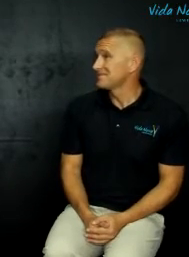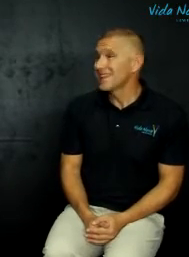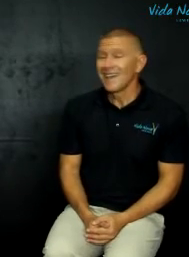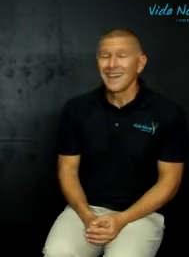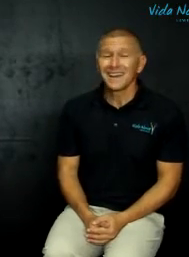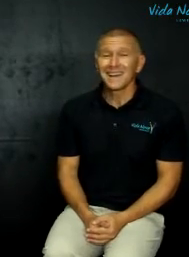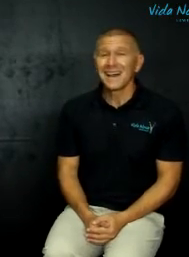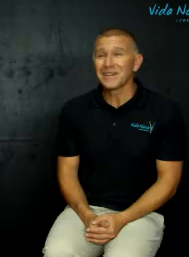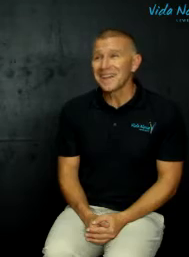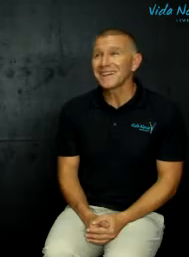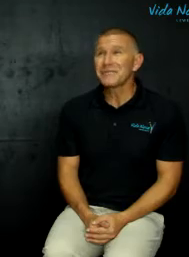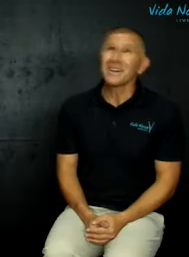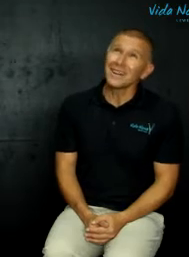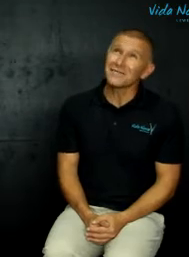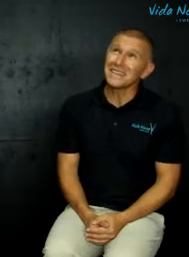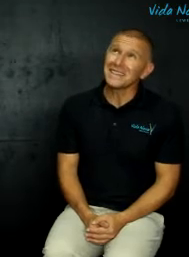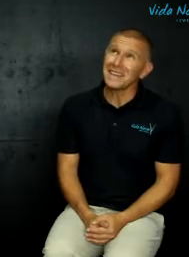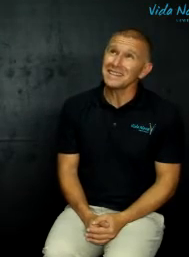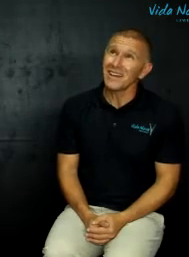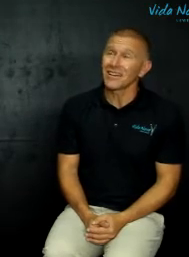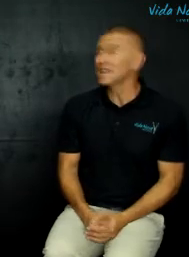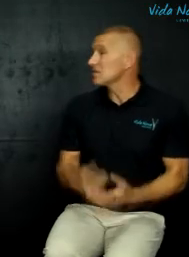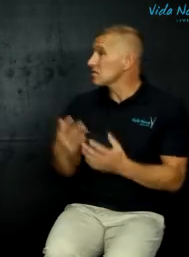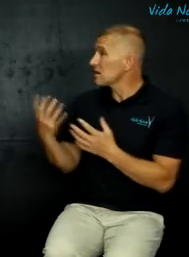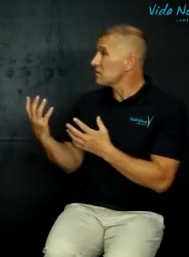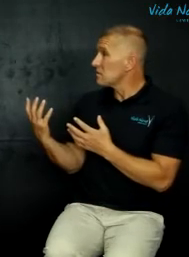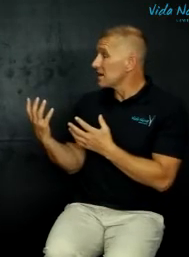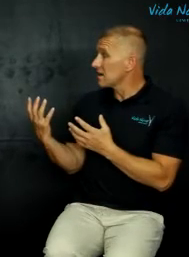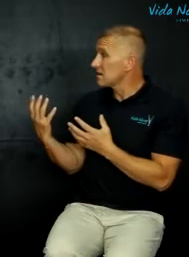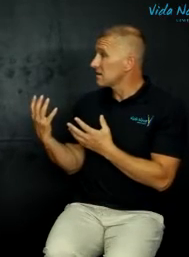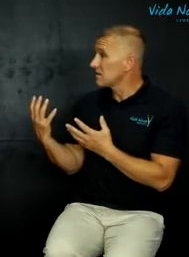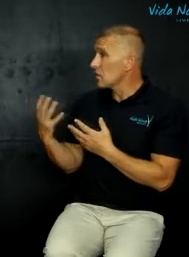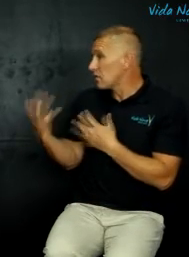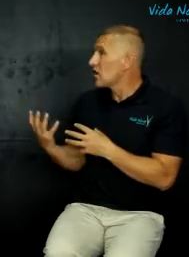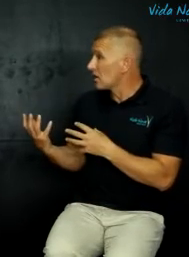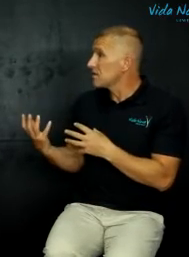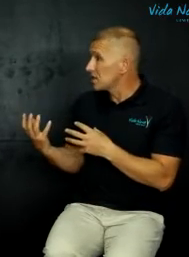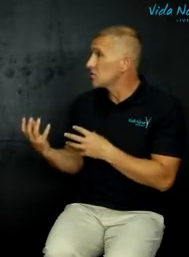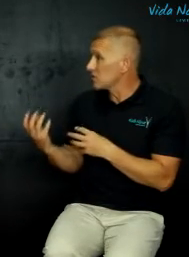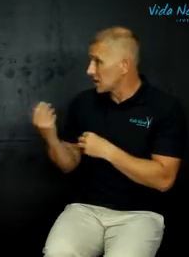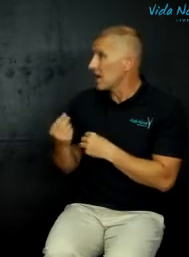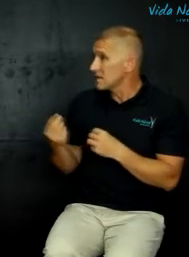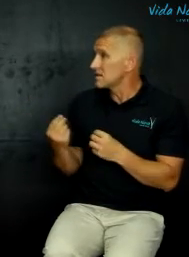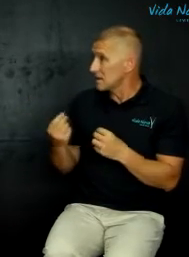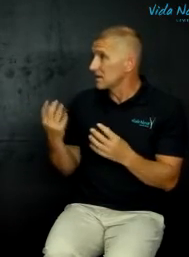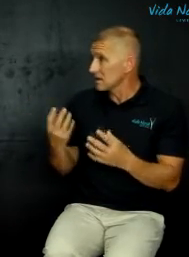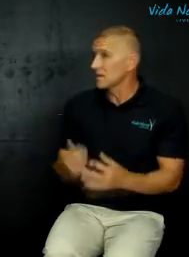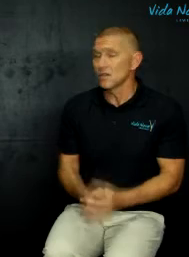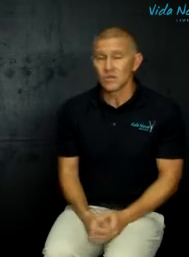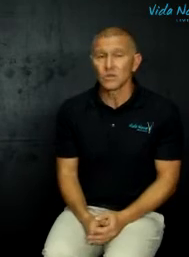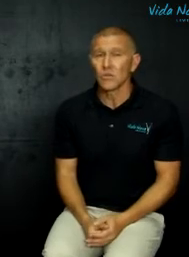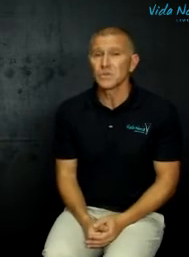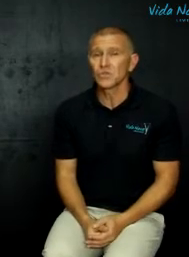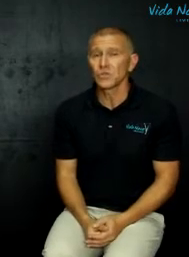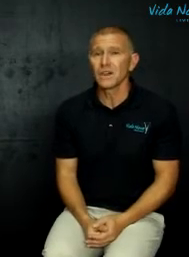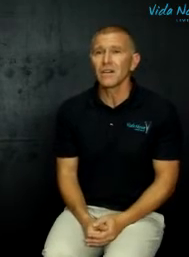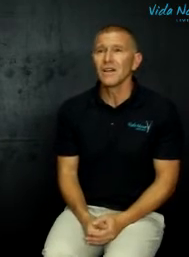deel en dan denk ek vandag is valentijnsdag ek denk ons gaan vanmiddag of vanavond die video uitsteer so op die sondag